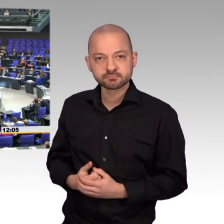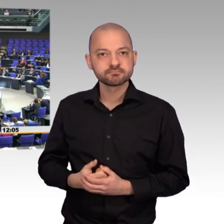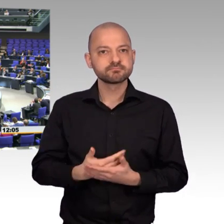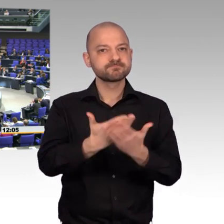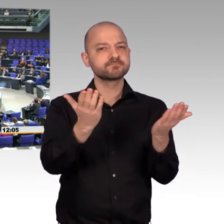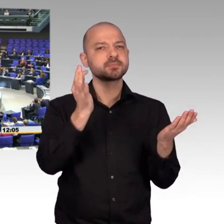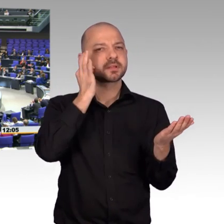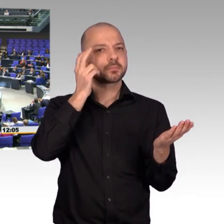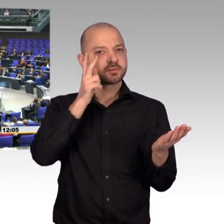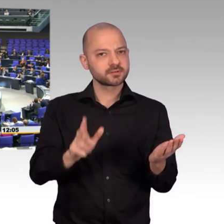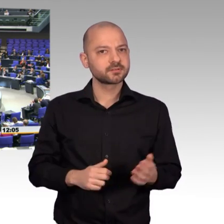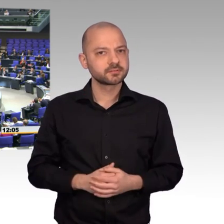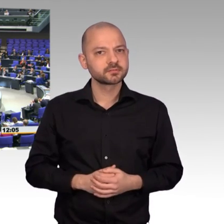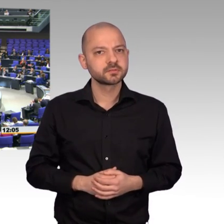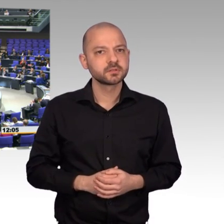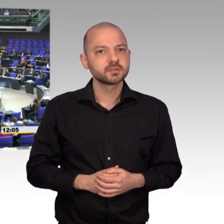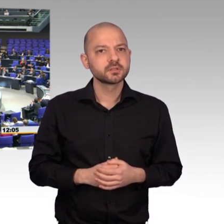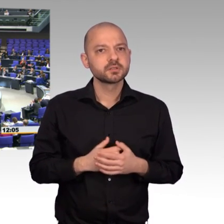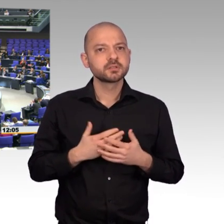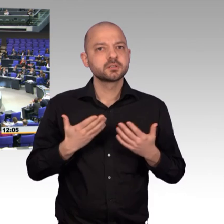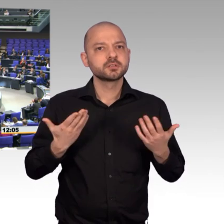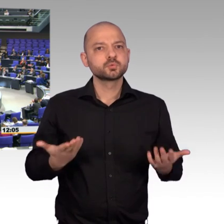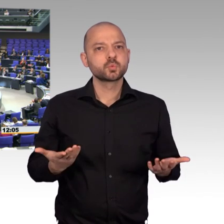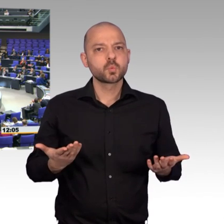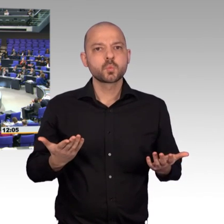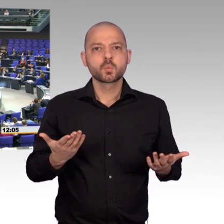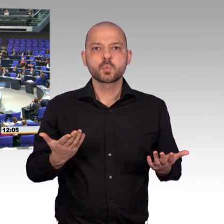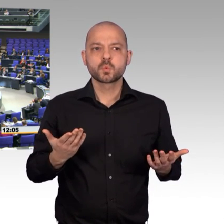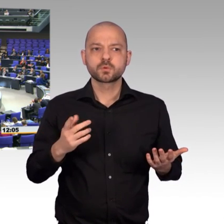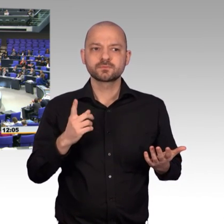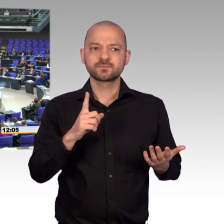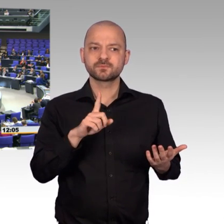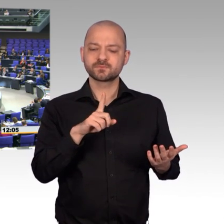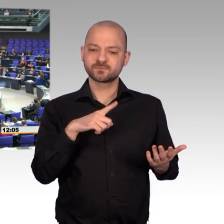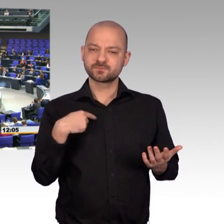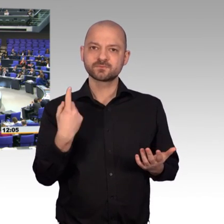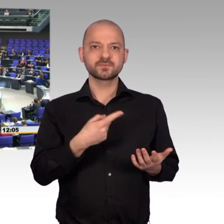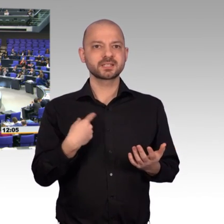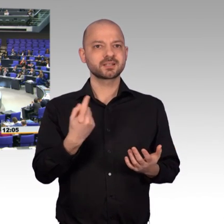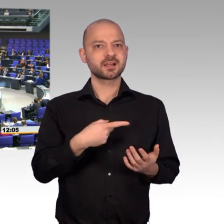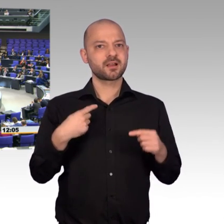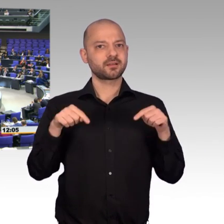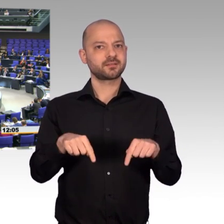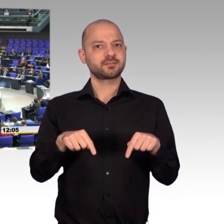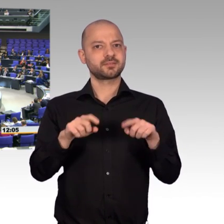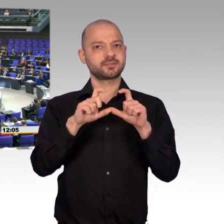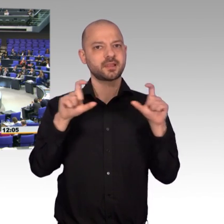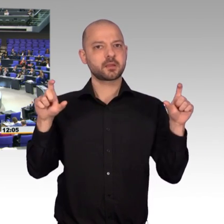aktuelle Lage, die aktuelle Entwicklung im Nahen und im Mittleren Osten reden, dann müssen wir natürlich auch über die humanitäre